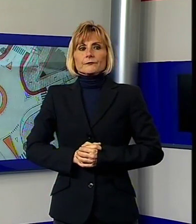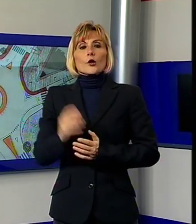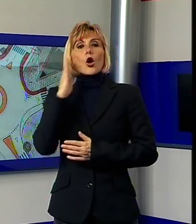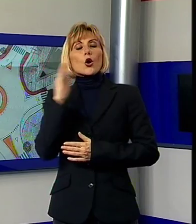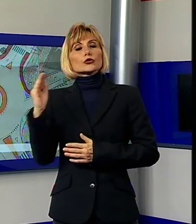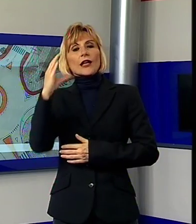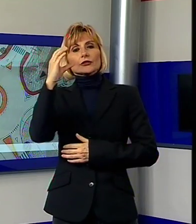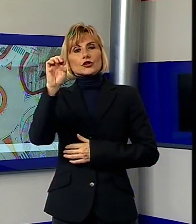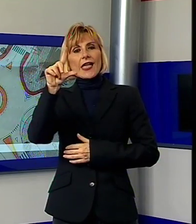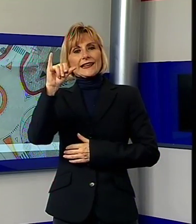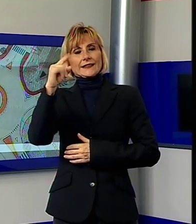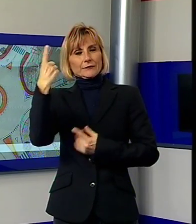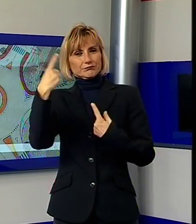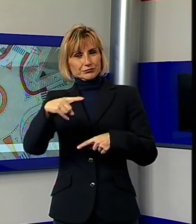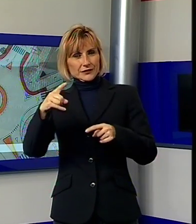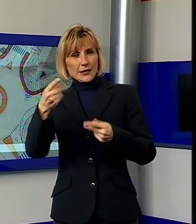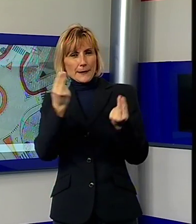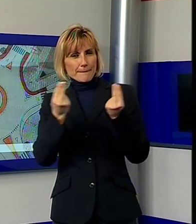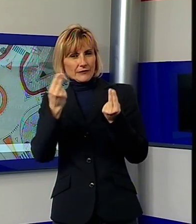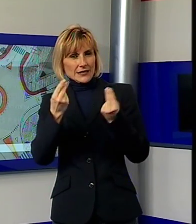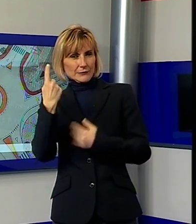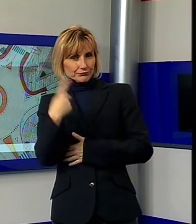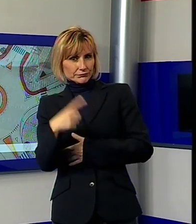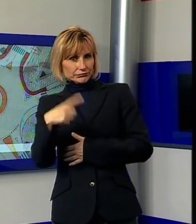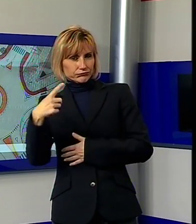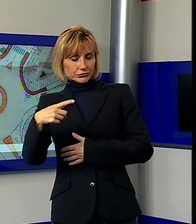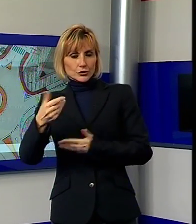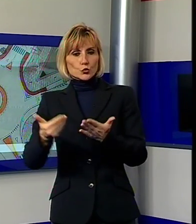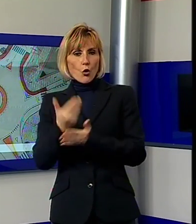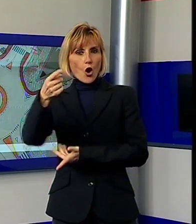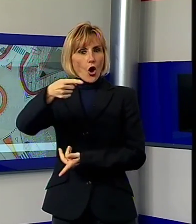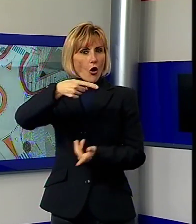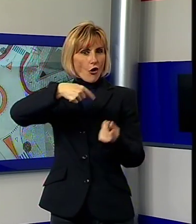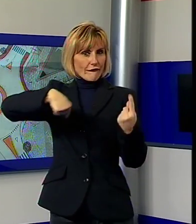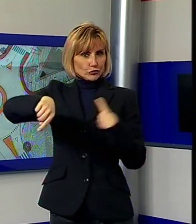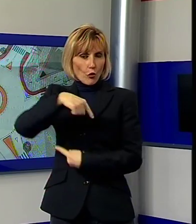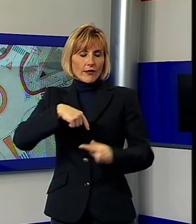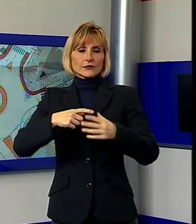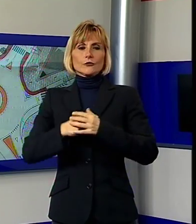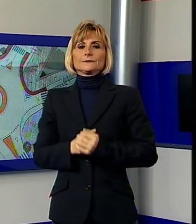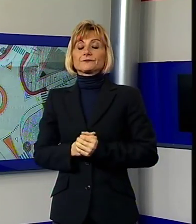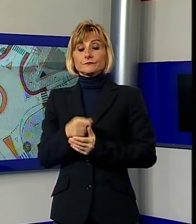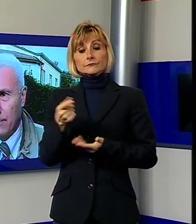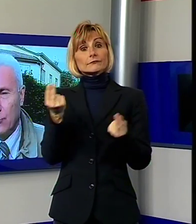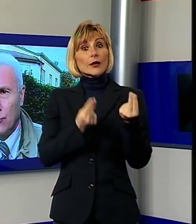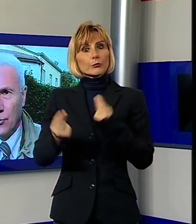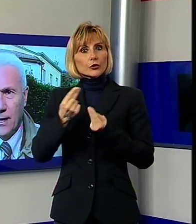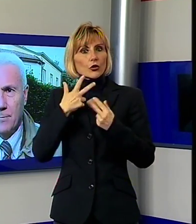Ecco come sarà la nuova rotatoria sulla circonvallazione di Lucca al Celide. Il progetto definitivo è stato illustrato in